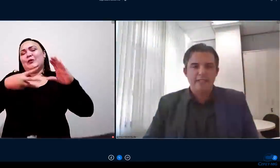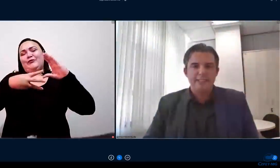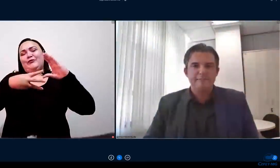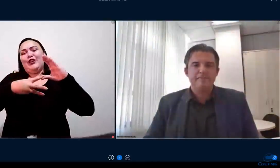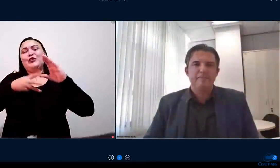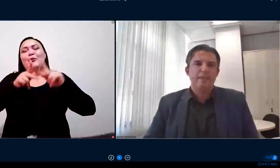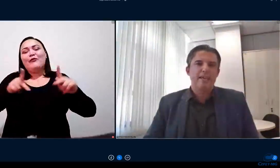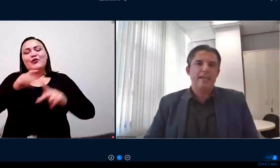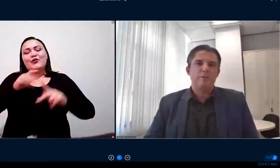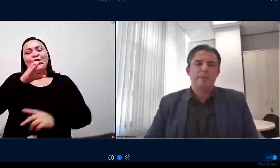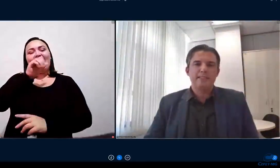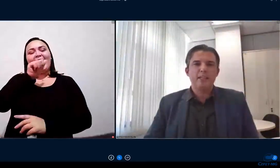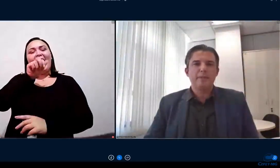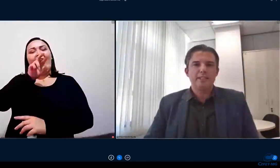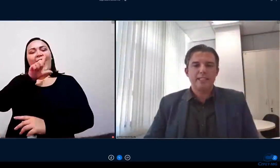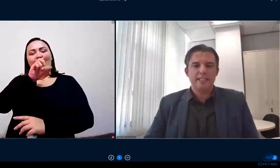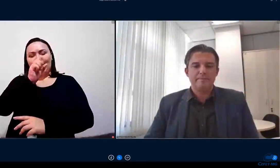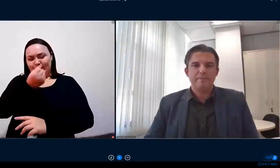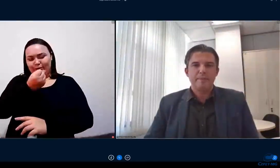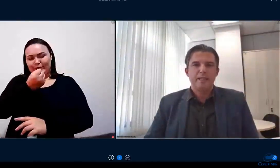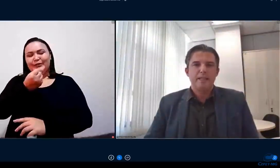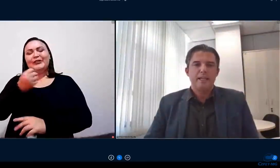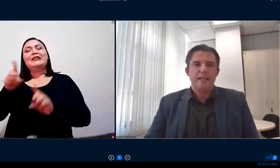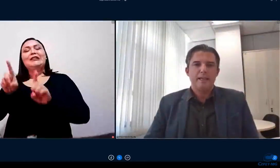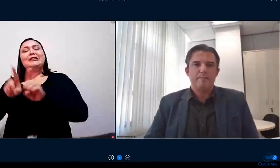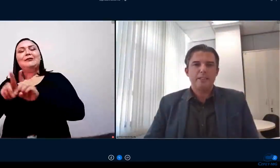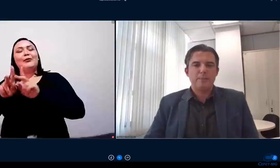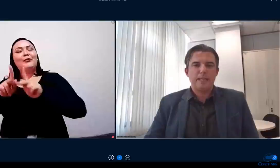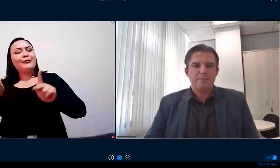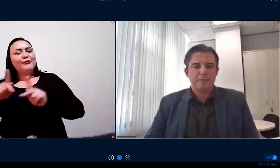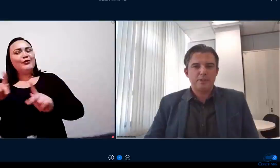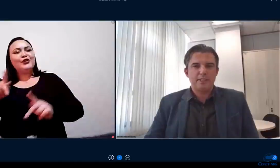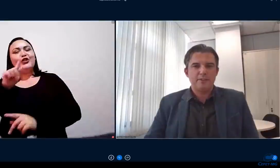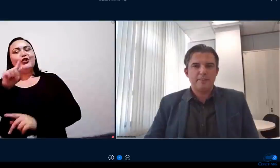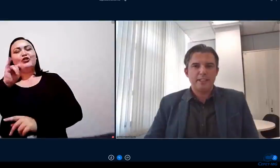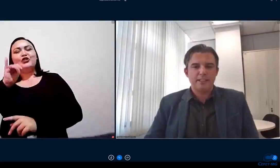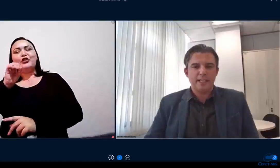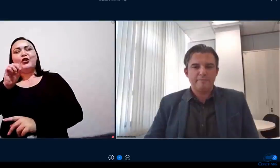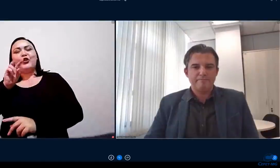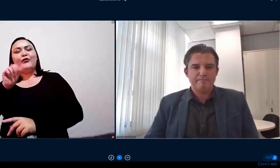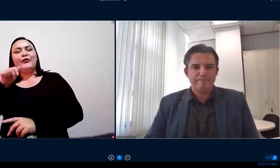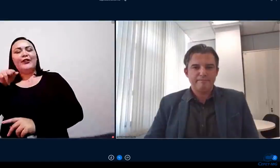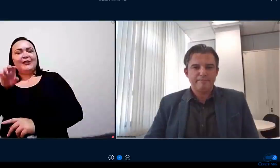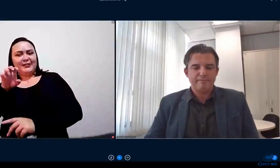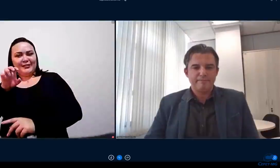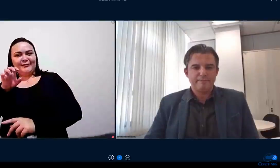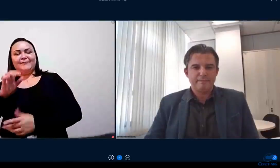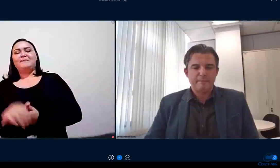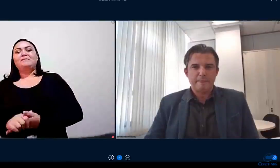professor Giovanni. É um prazer realmente estar aqui. Passo a palavra para você novamente, André.